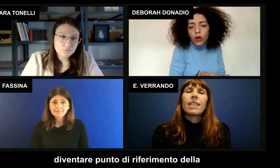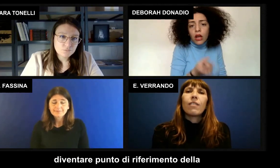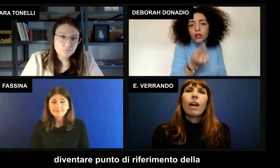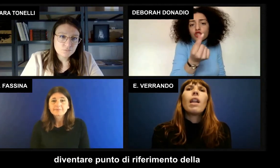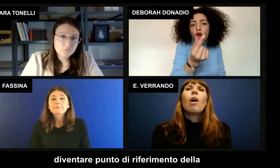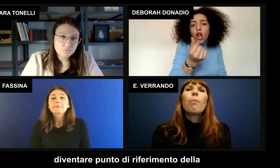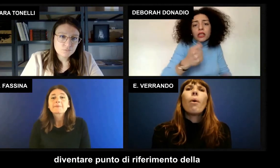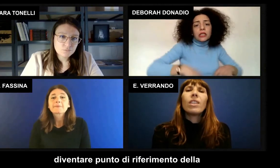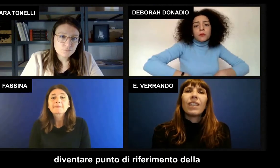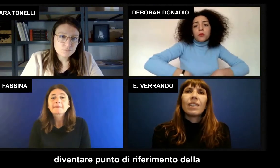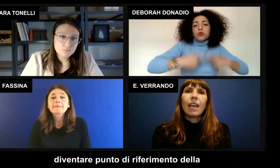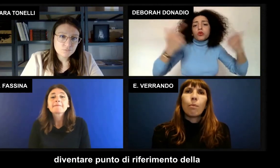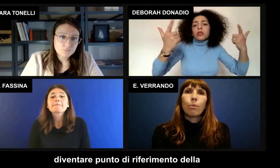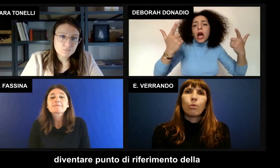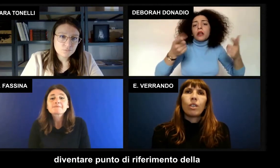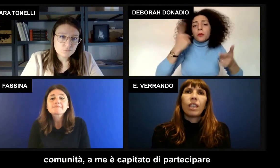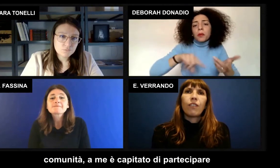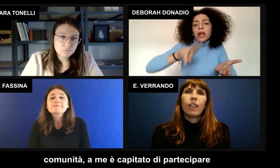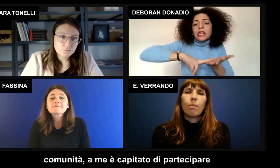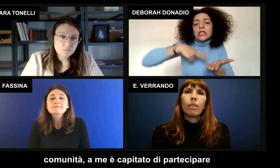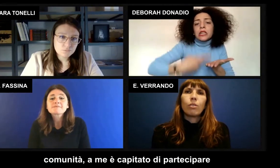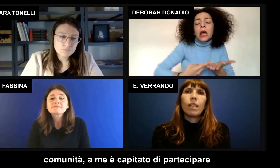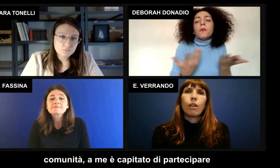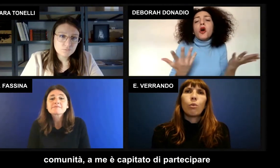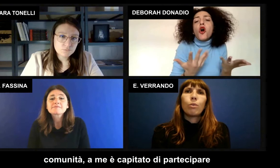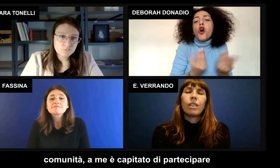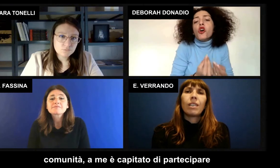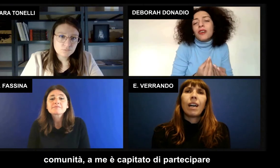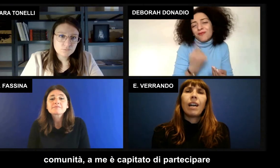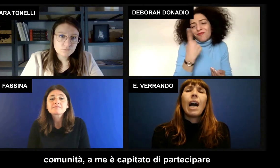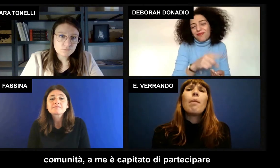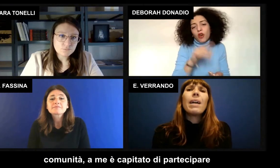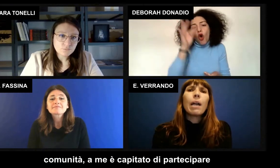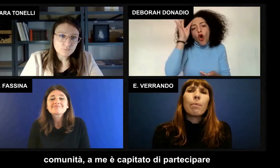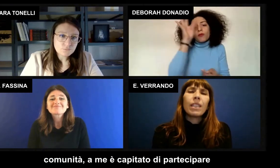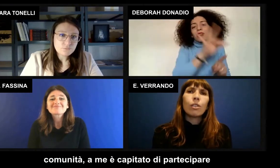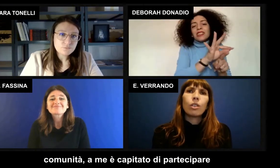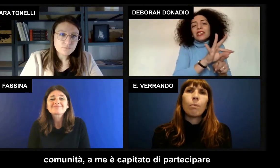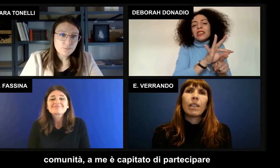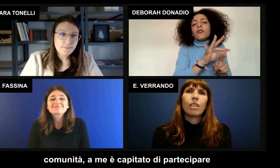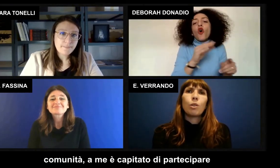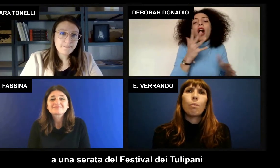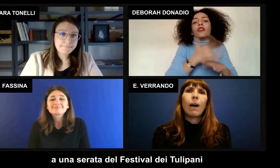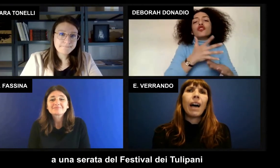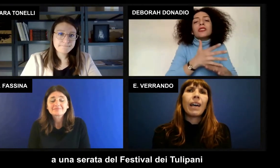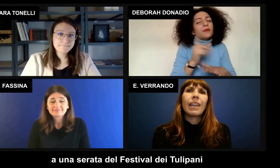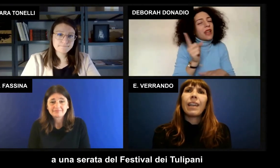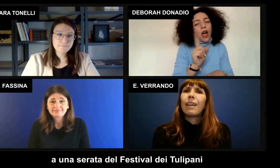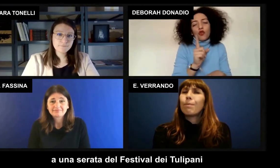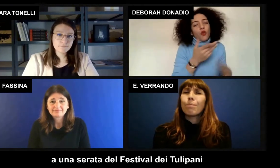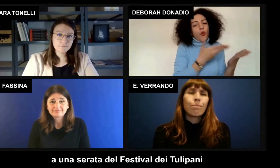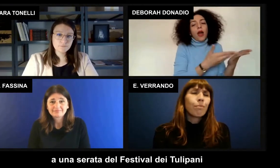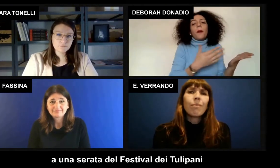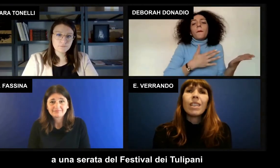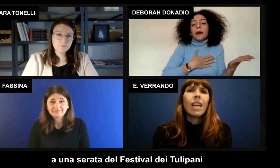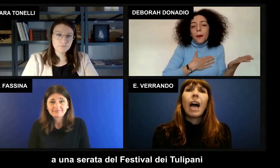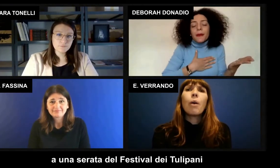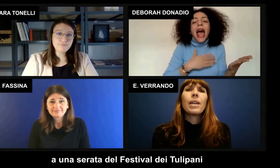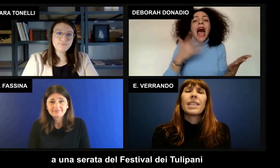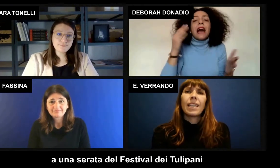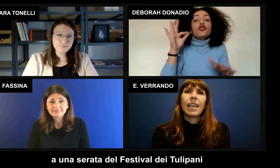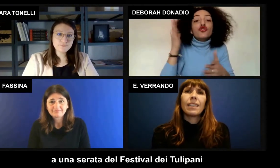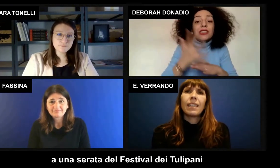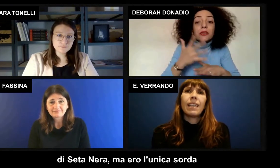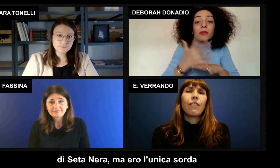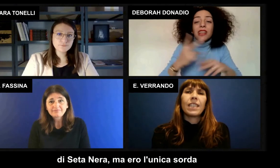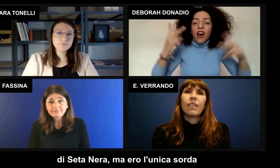festival può diventare il punto di riferimento della comunità a me è capitato di partecipare a